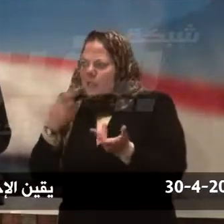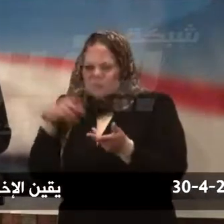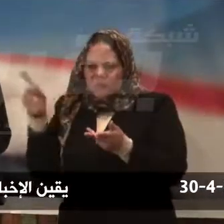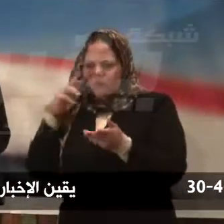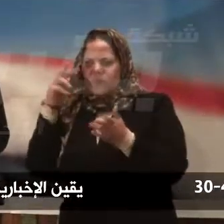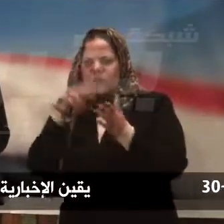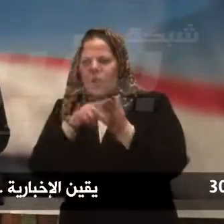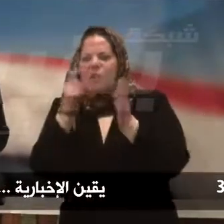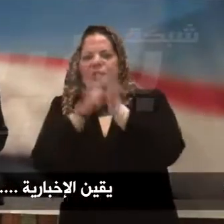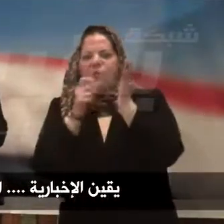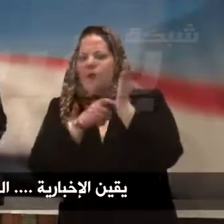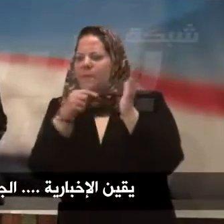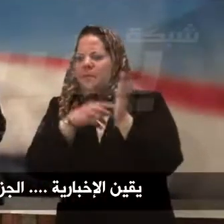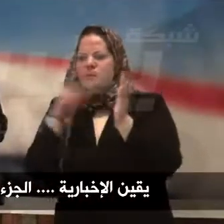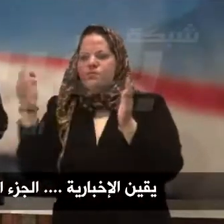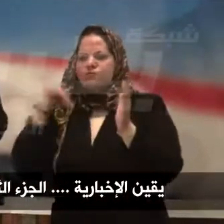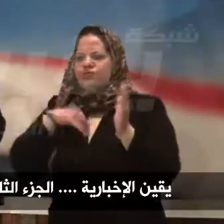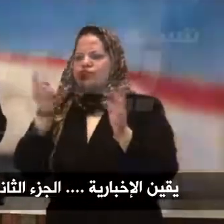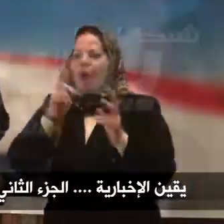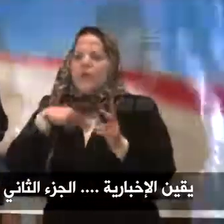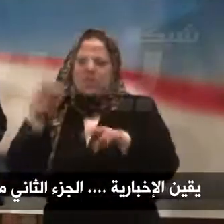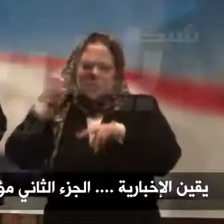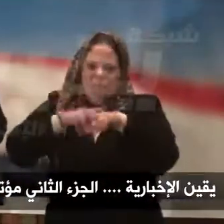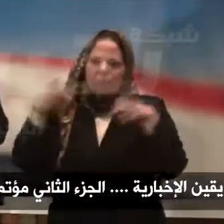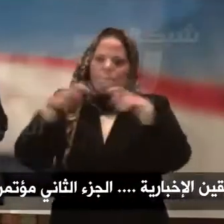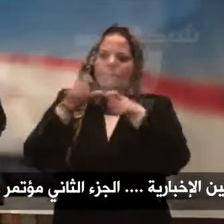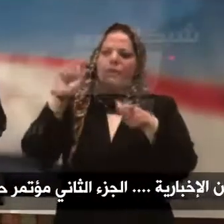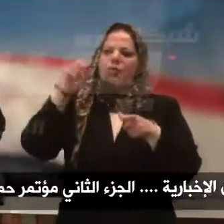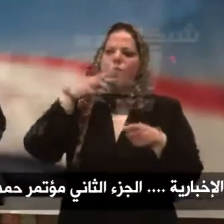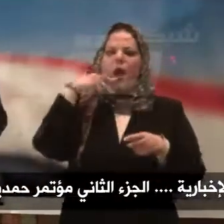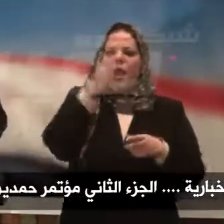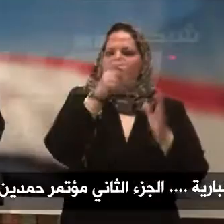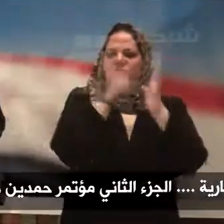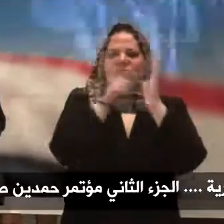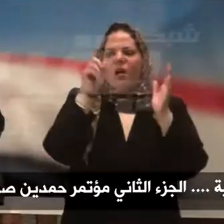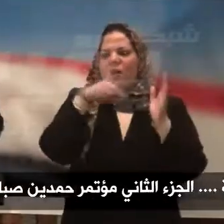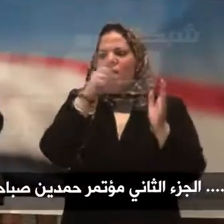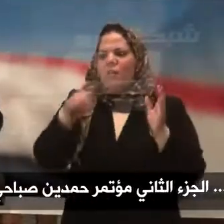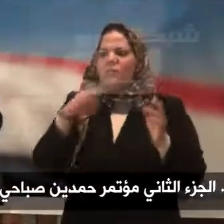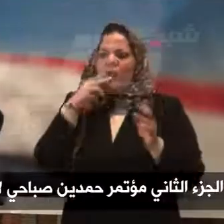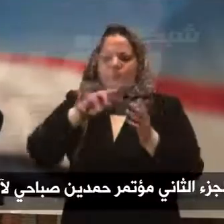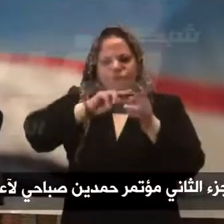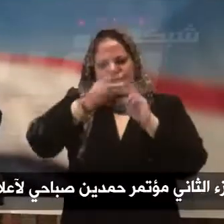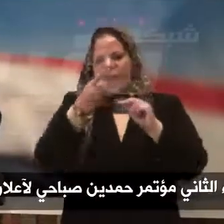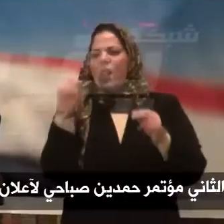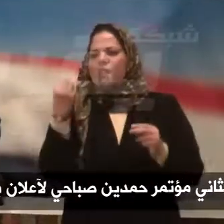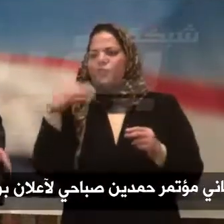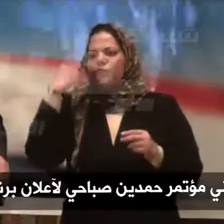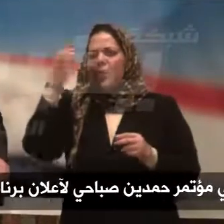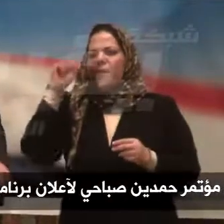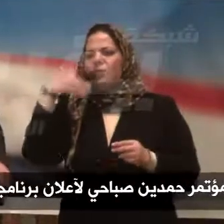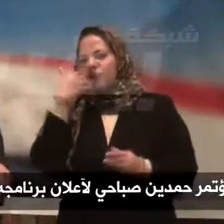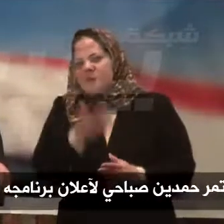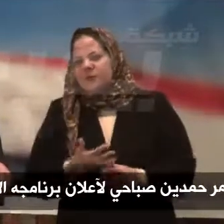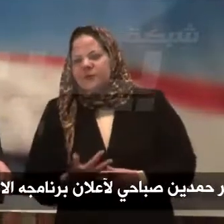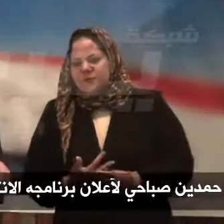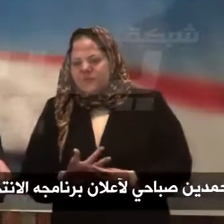اقبل باستمراره ولا باي تشريع مماثل يغل يد المصريين عنه